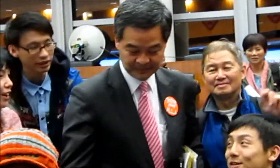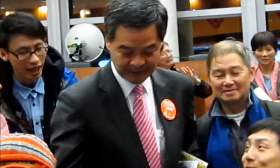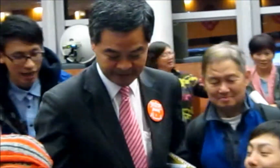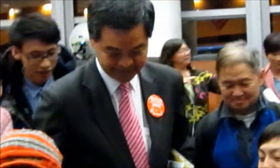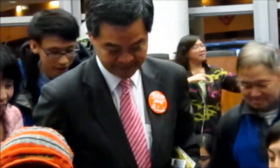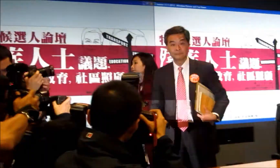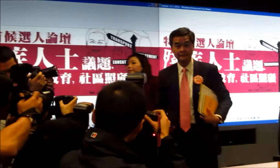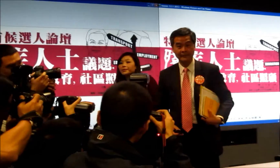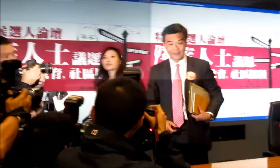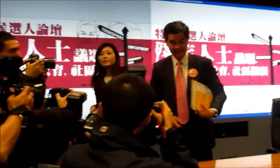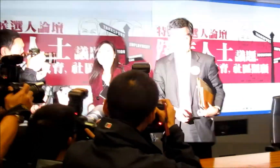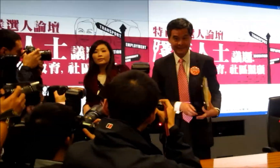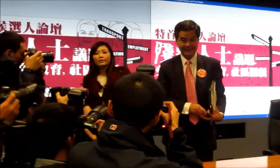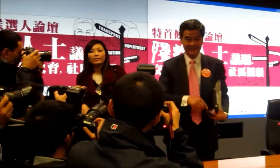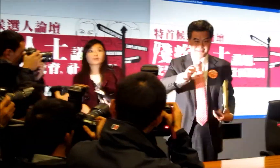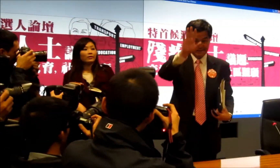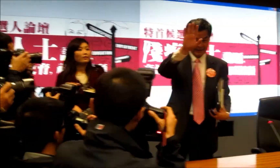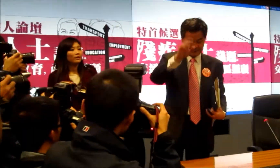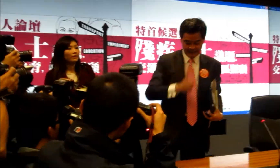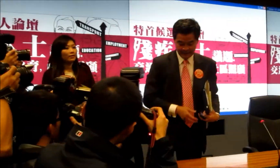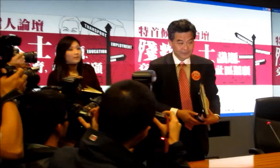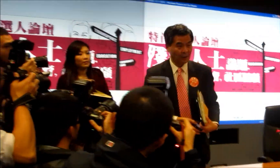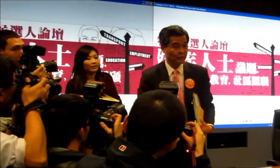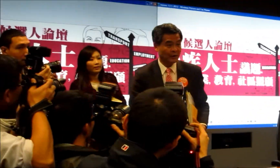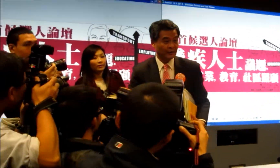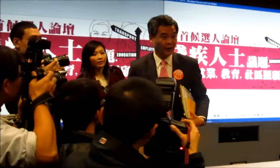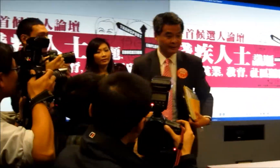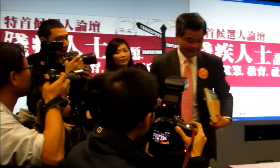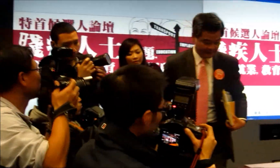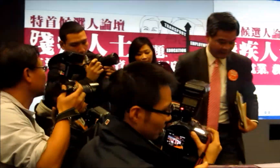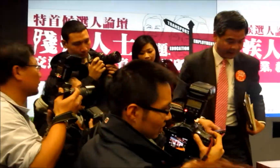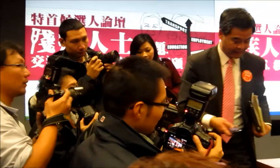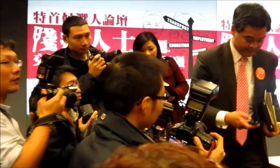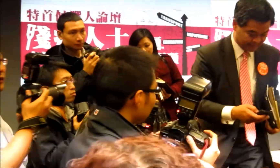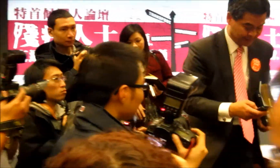不太來吧!來吧!吧!吧!